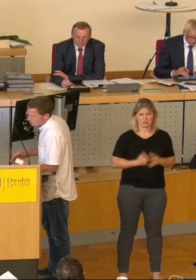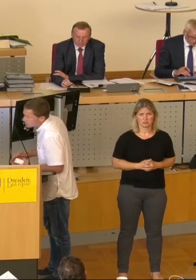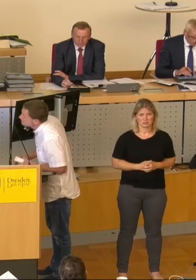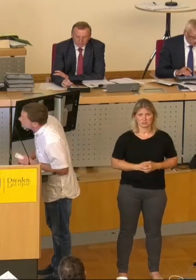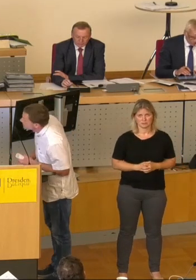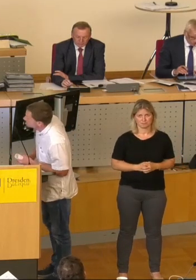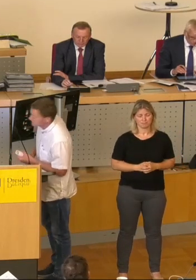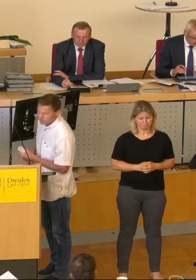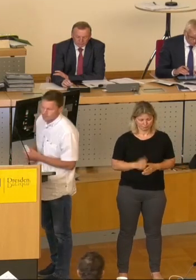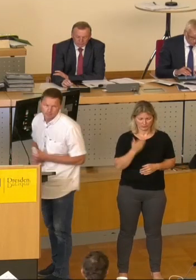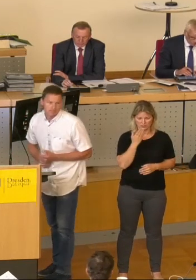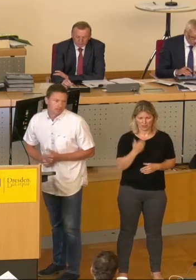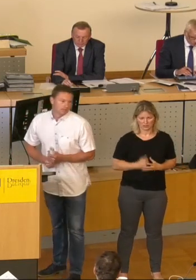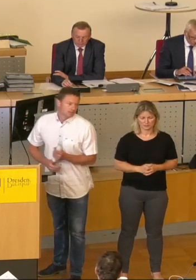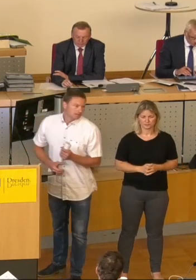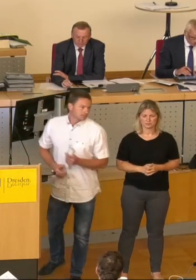Okay, danke.